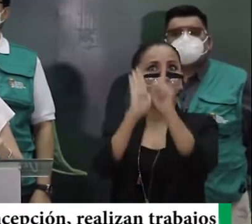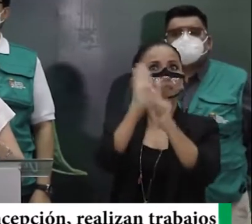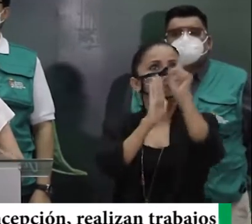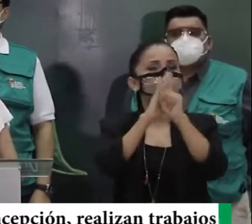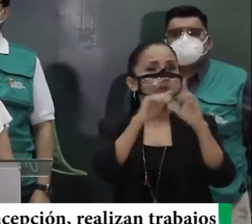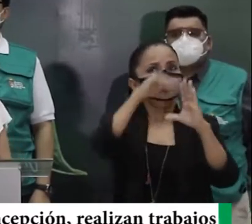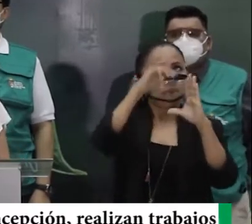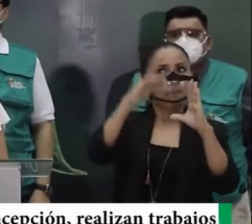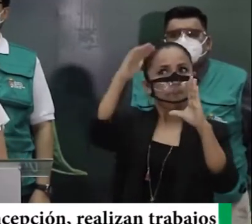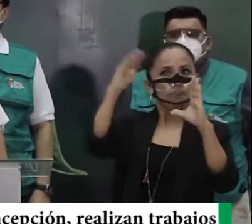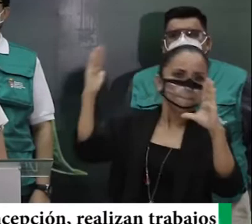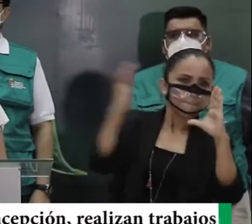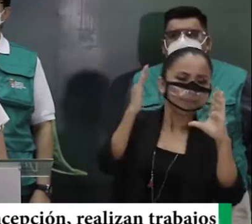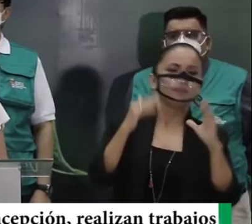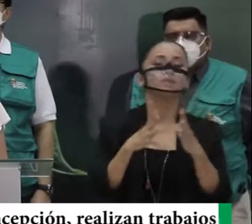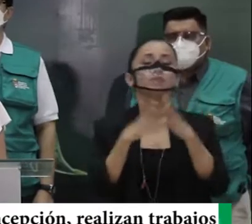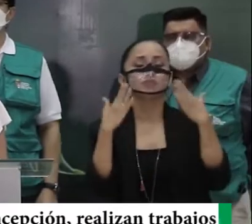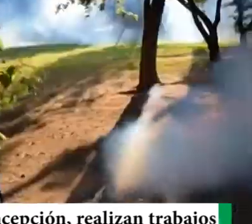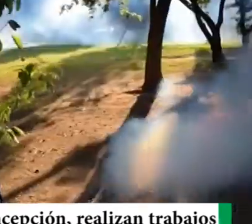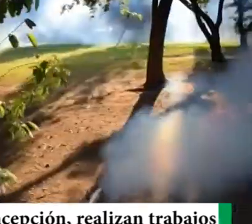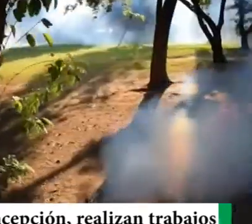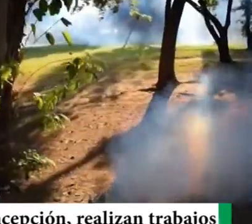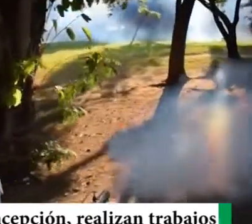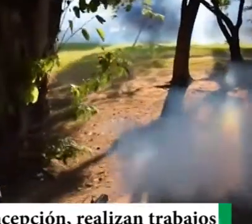de contagios, muchas gracias.